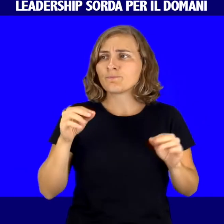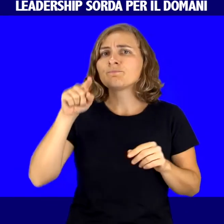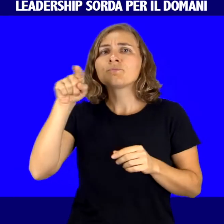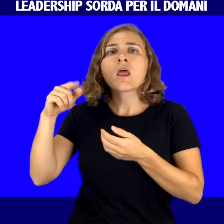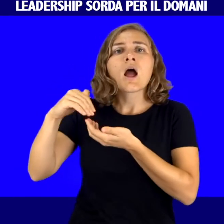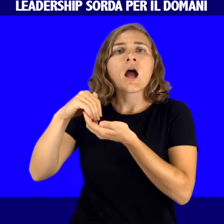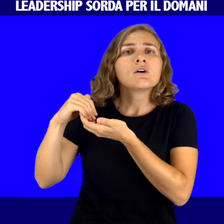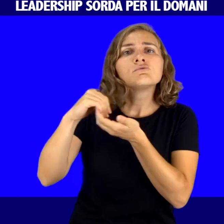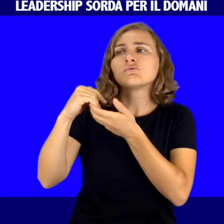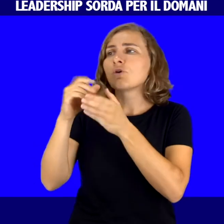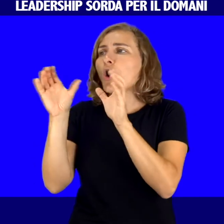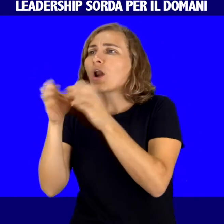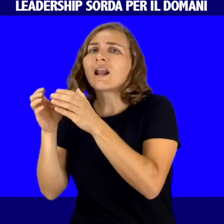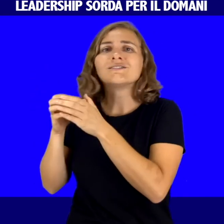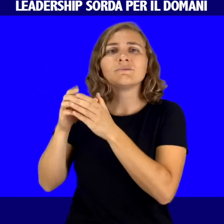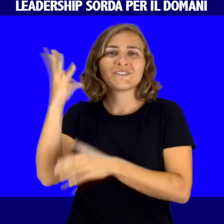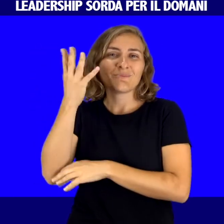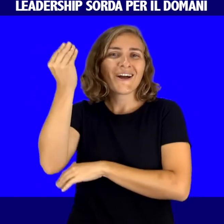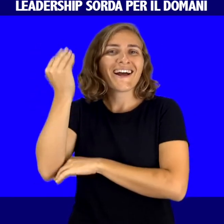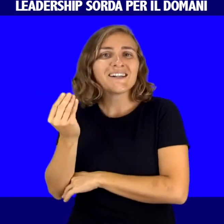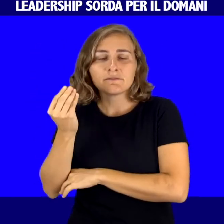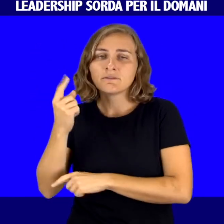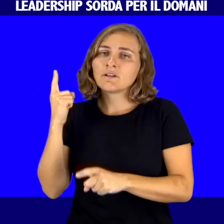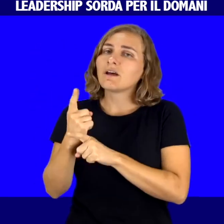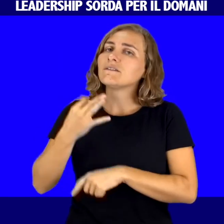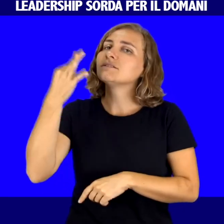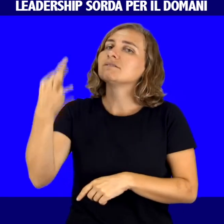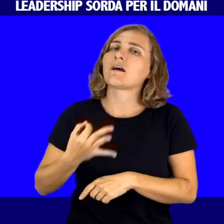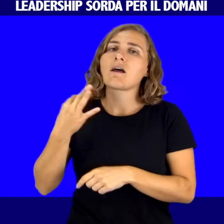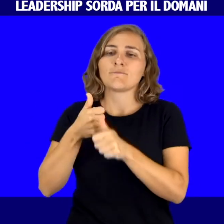disabilità, come l'ENS, devono essere messe nelle condizioni di lavorare.